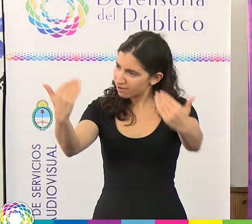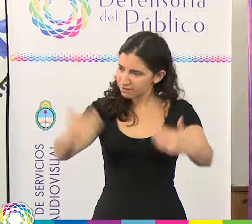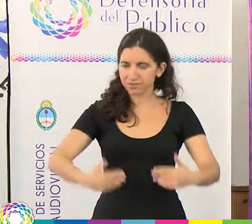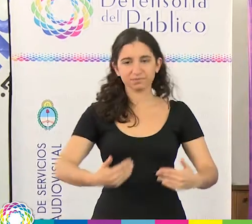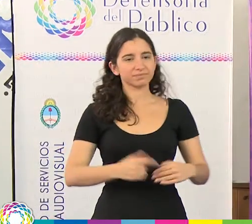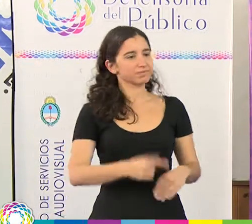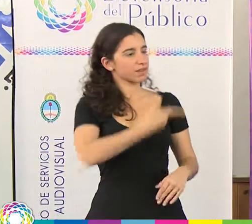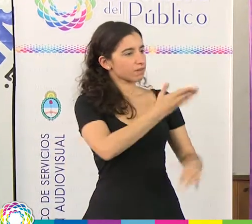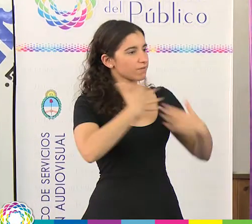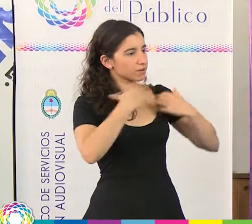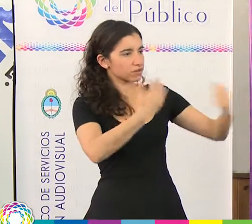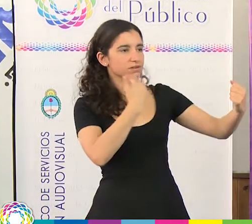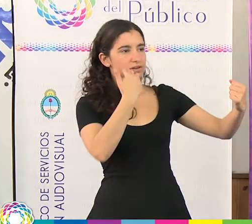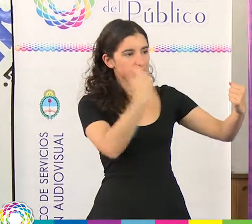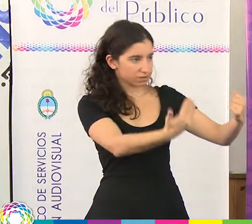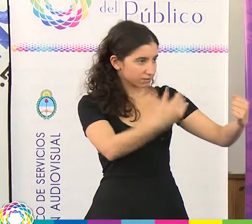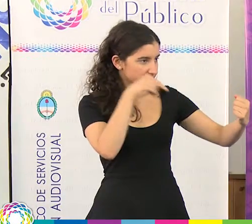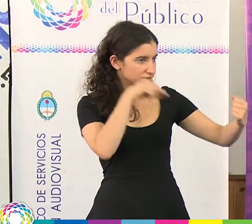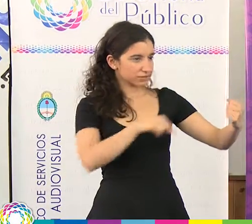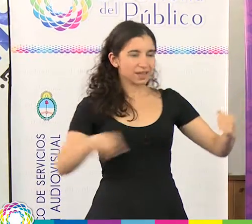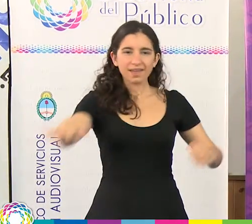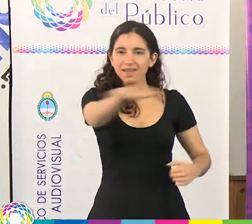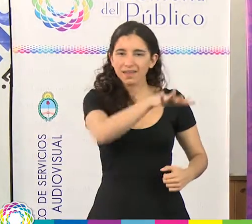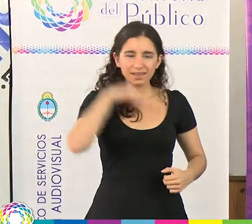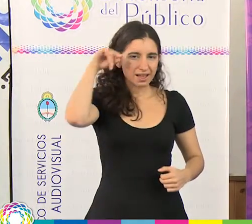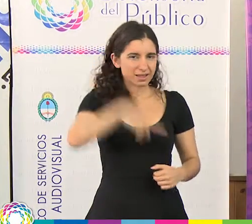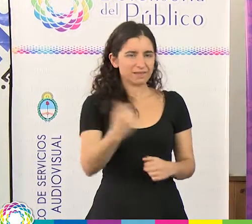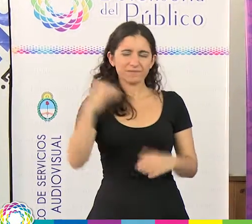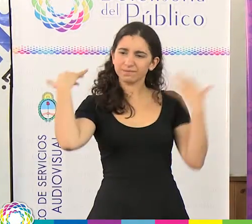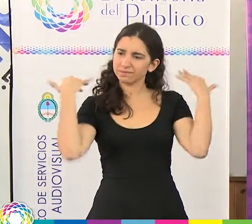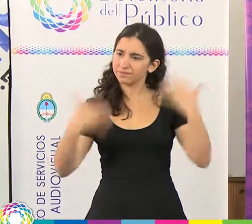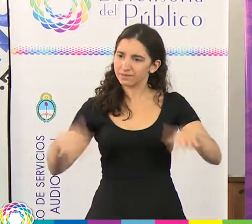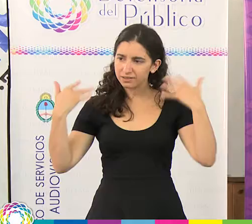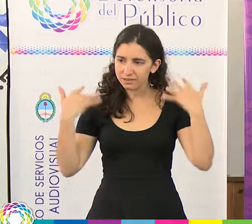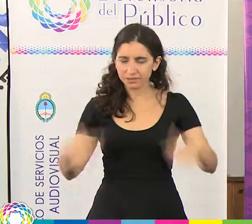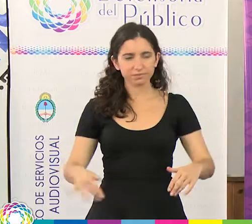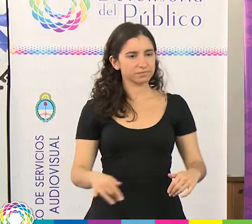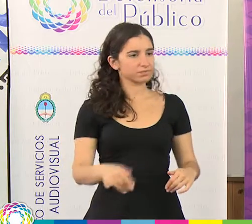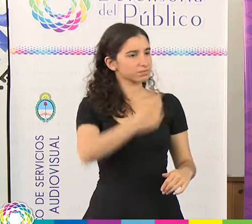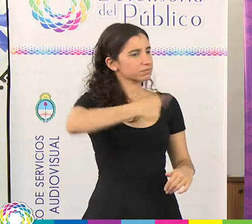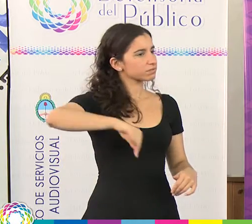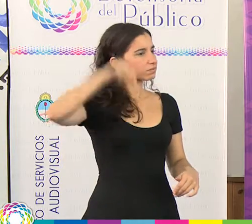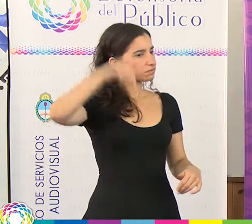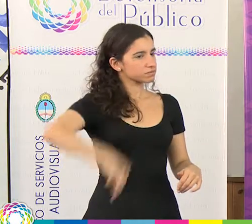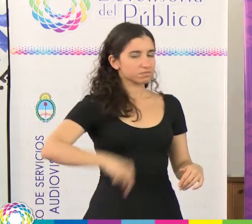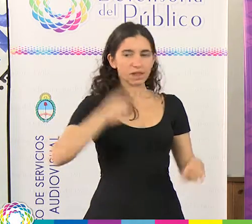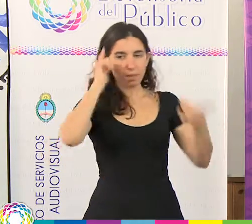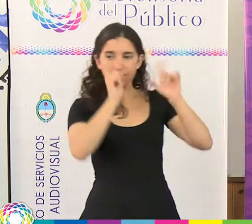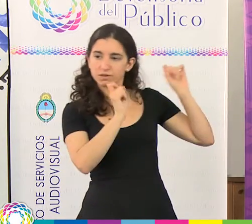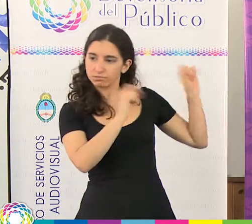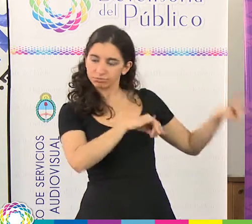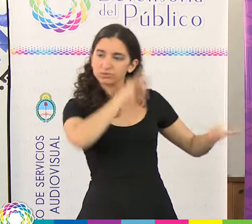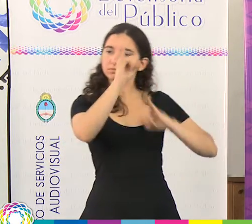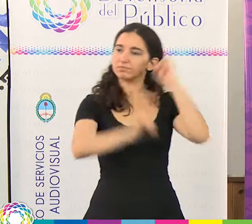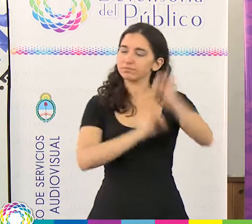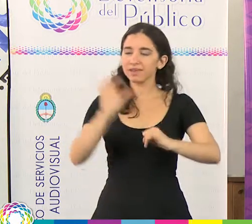la Defensoría del Público por este valioso espacio. Queremos primero comentarles un poco de nuestra experiencia como